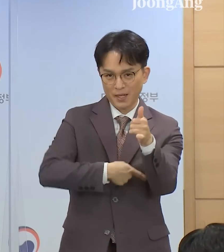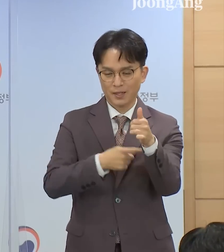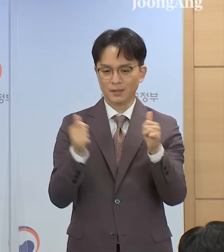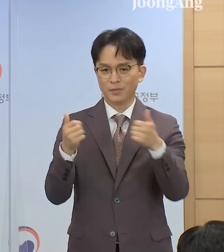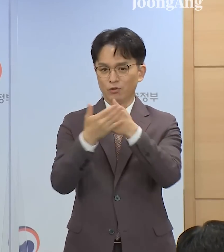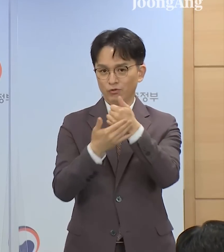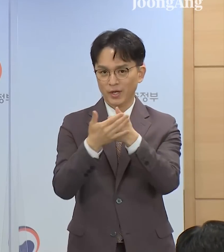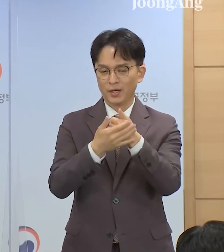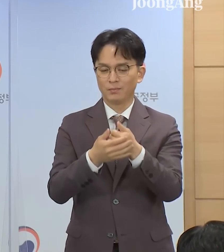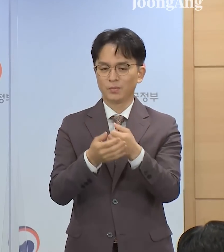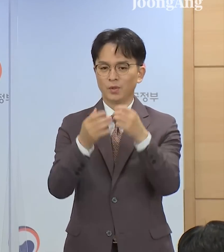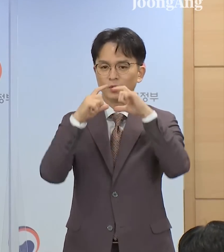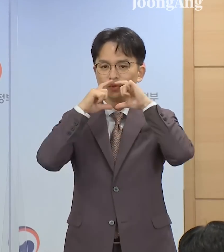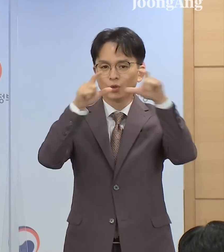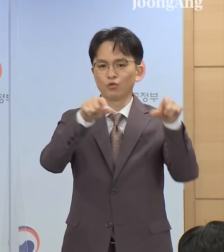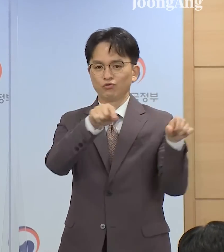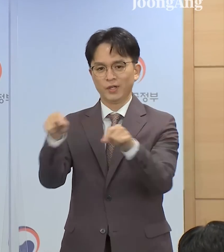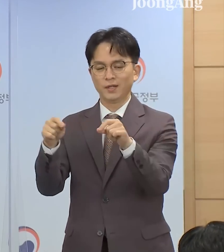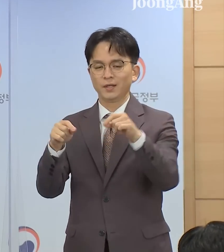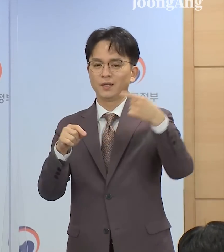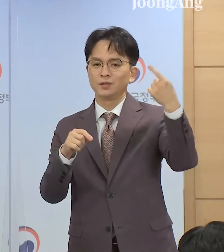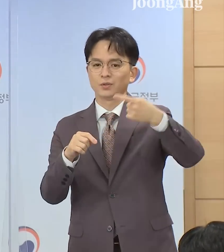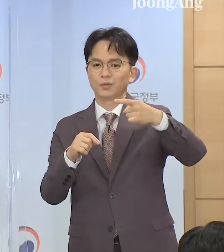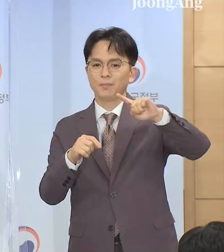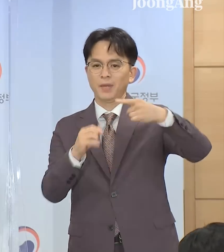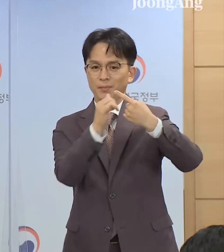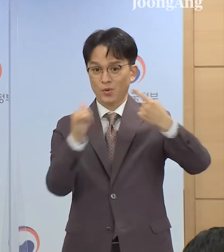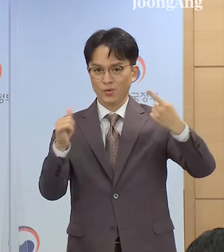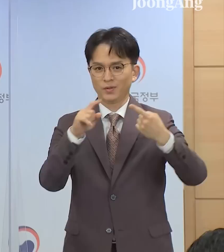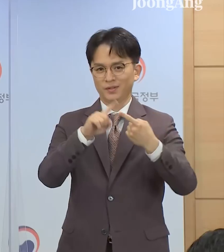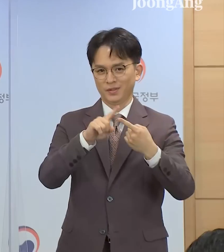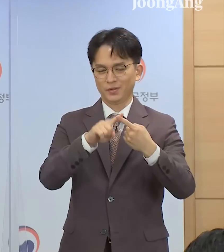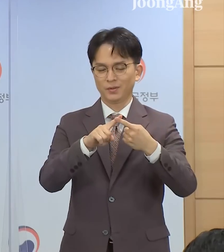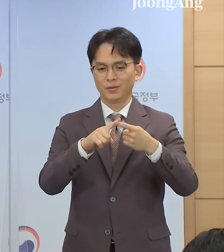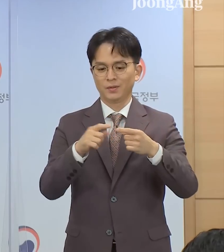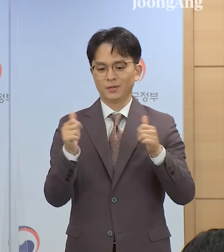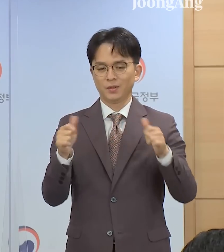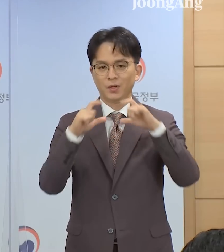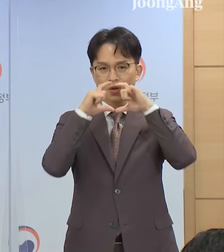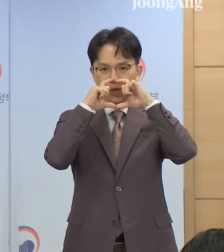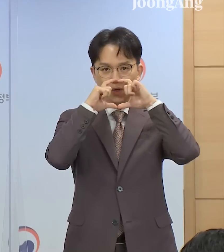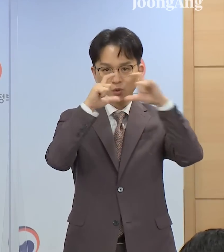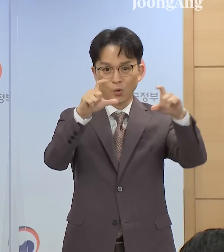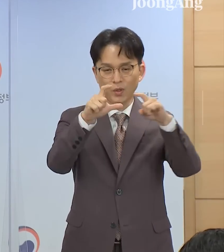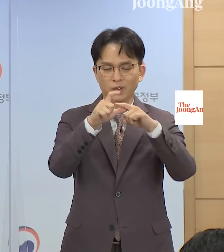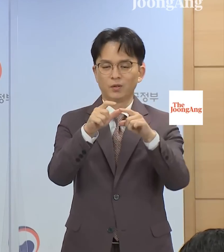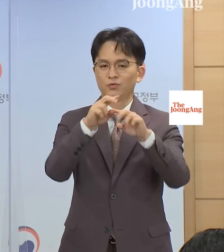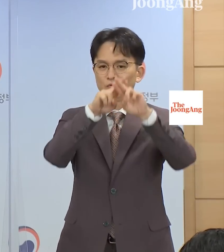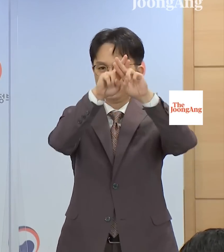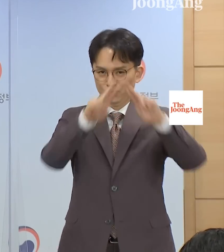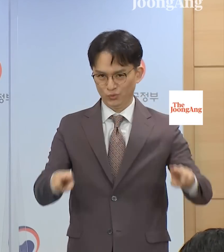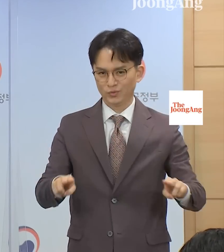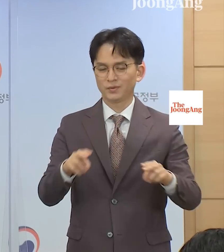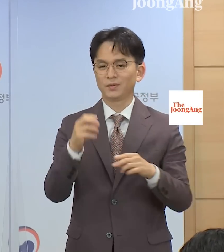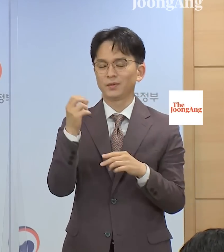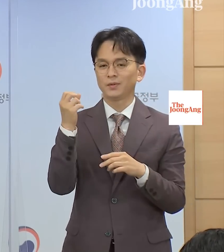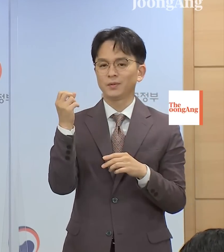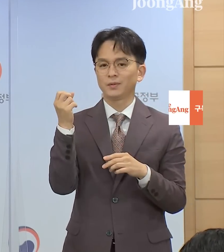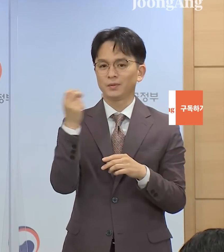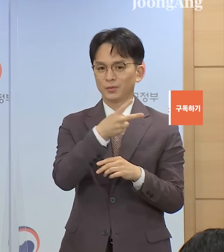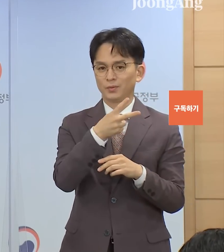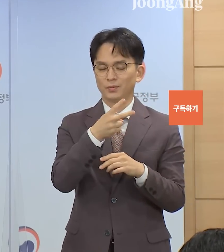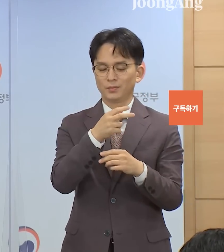선고유예를 받은 1,100명에 대해서는 형선고의 효력을 상실시키고 각종